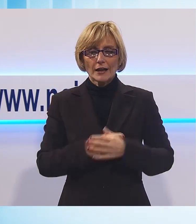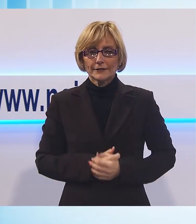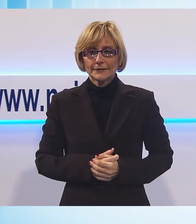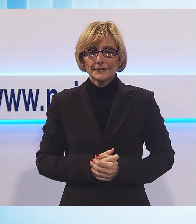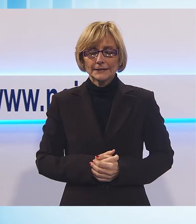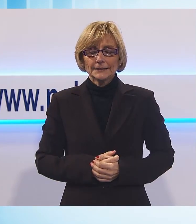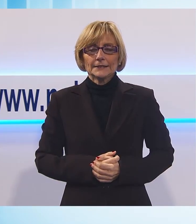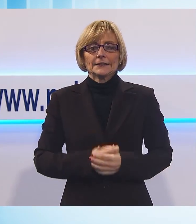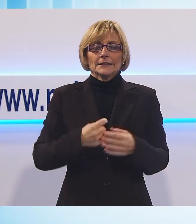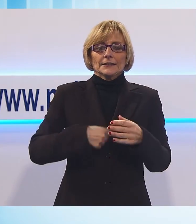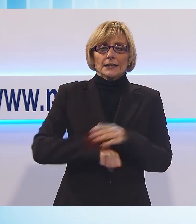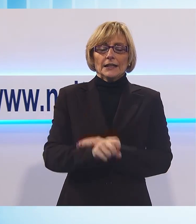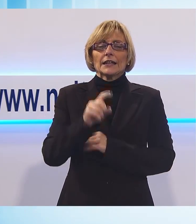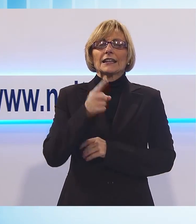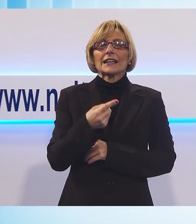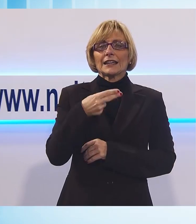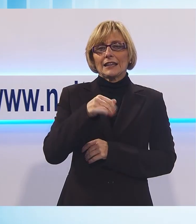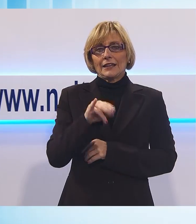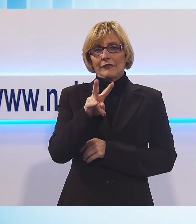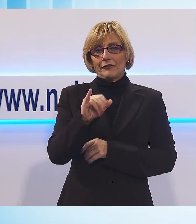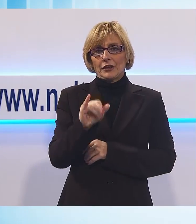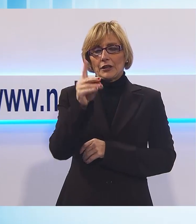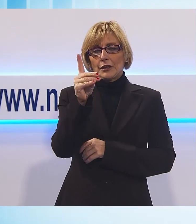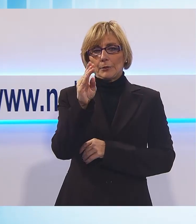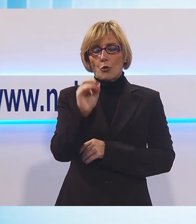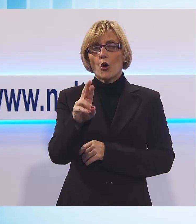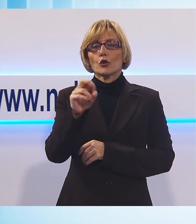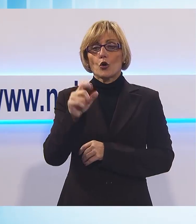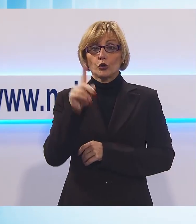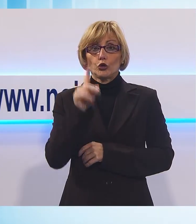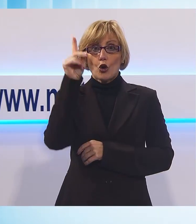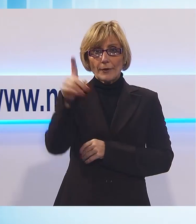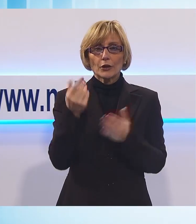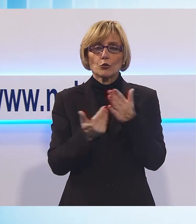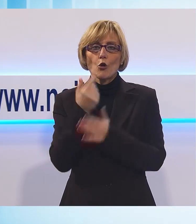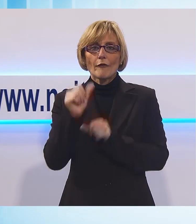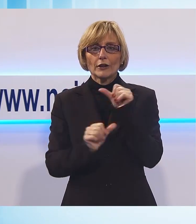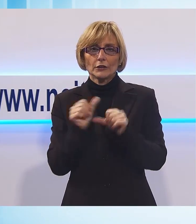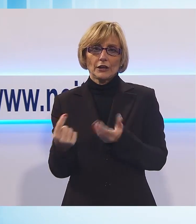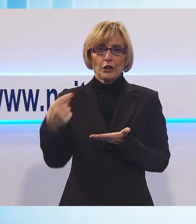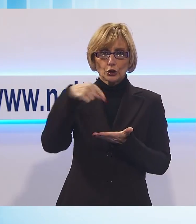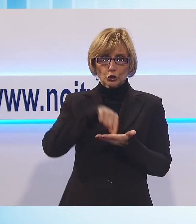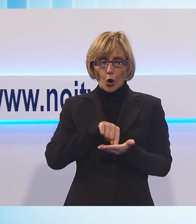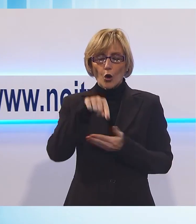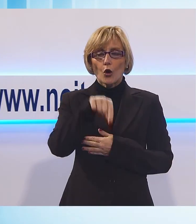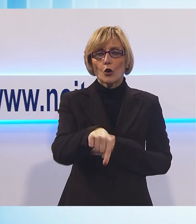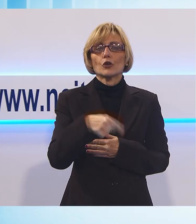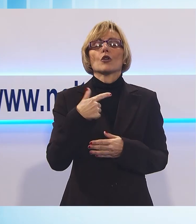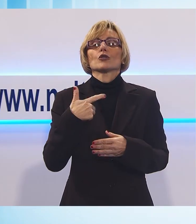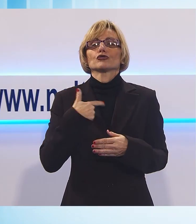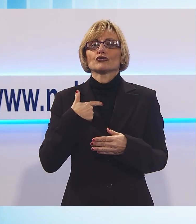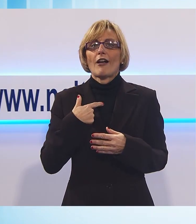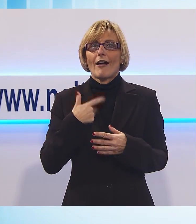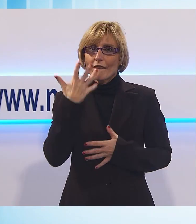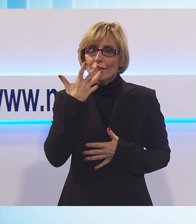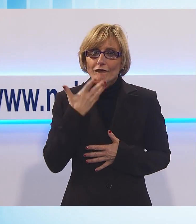Ghiviborgo-Aquila, tanta voglia di volare, prima giornata di ritorno domenica nel campionato di Serie D con la capolista che ospita lo Stadio delle Terme di Bagni di Lucca,